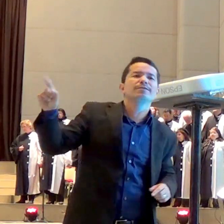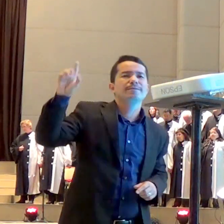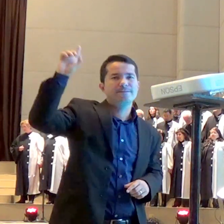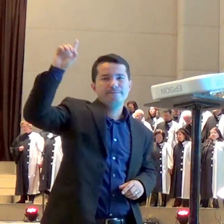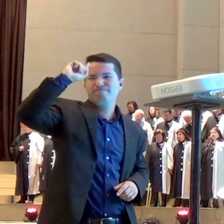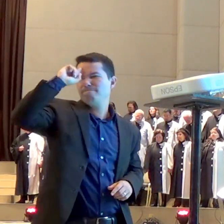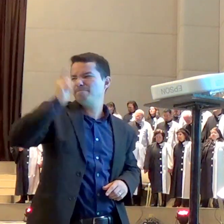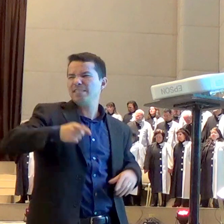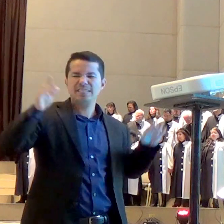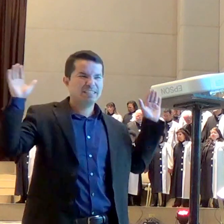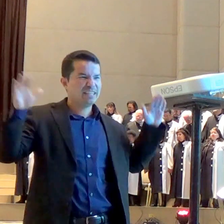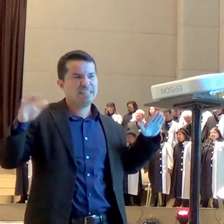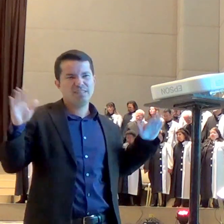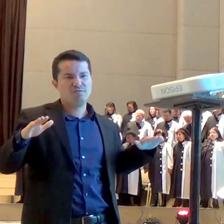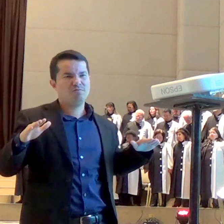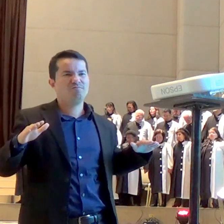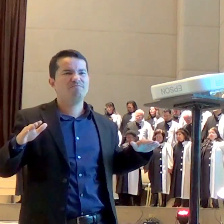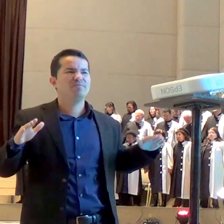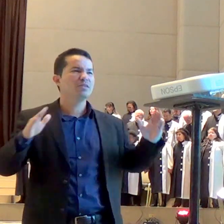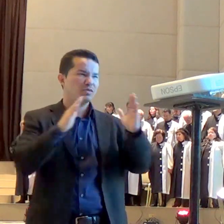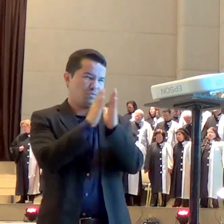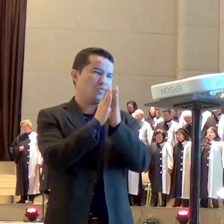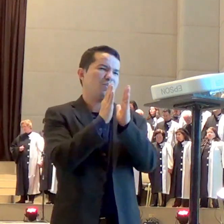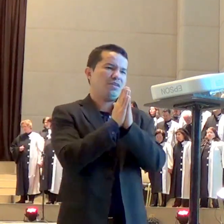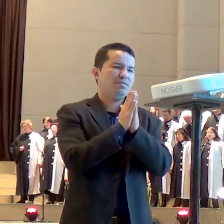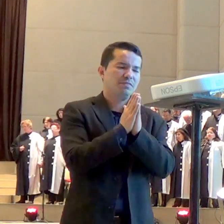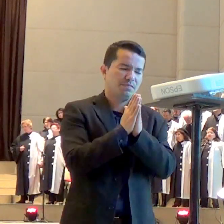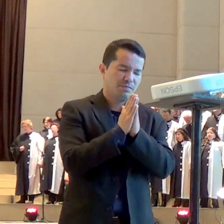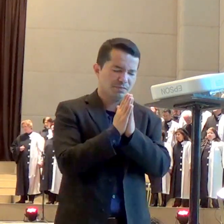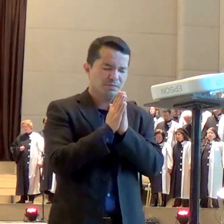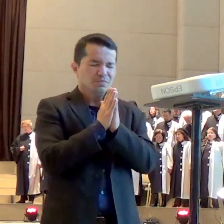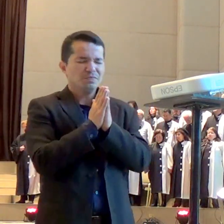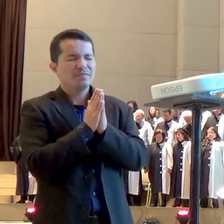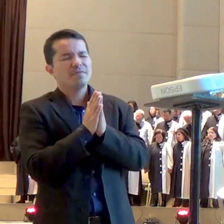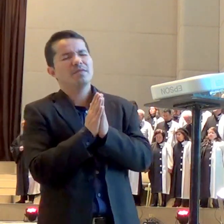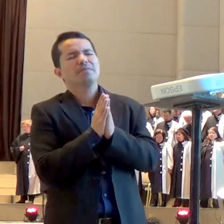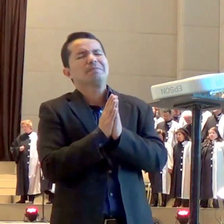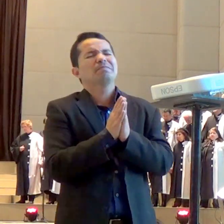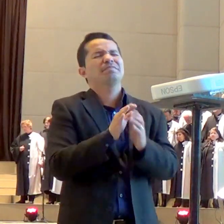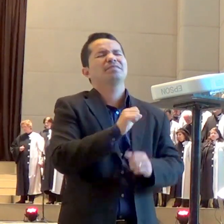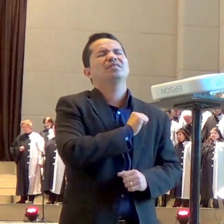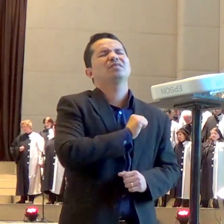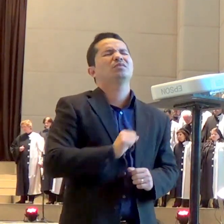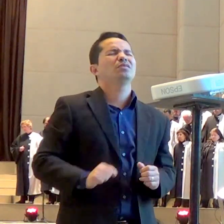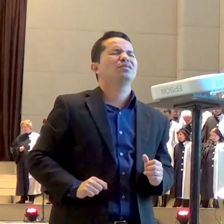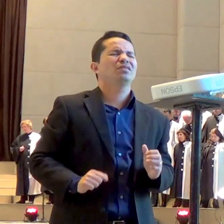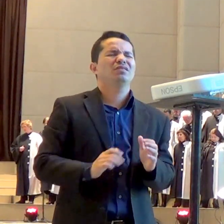agora eu quero orar junto com você Senhor está aqui uma multidão diante do Senhor